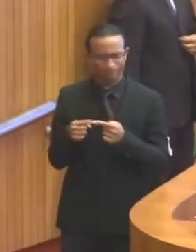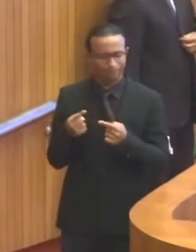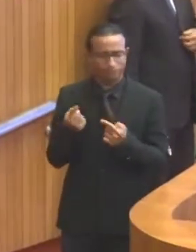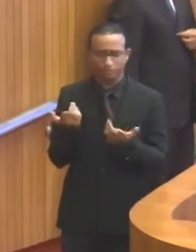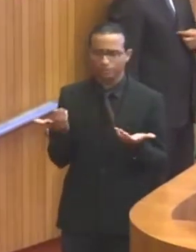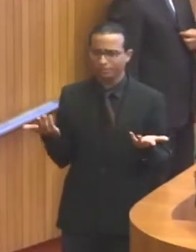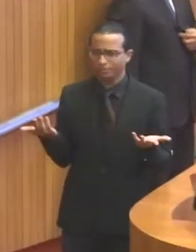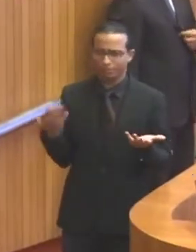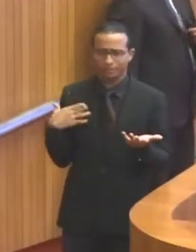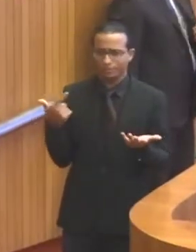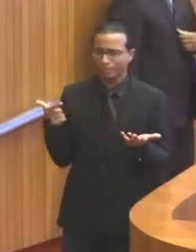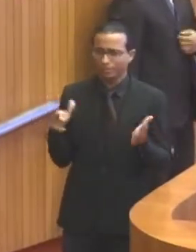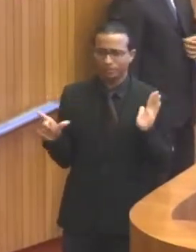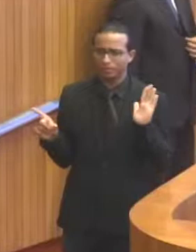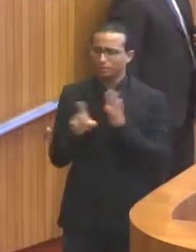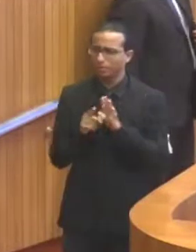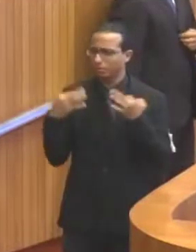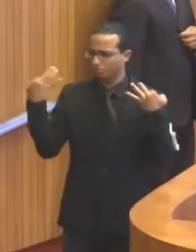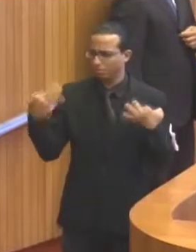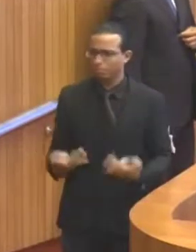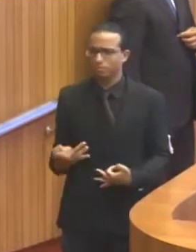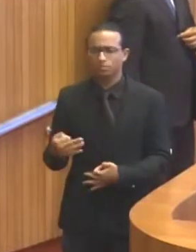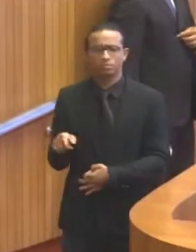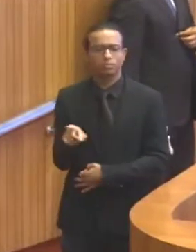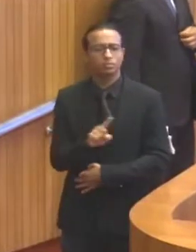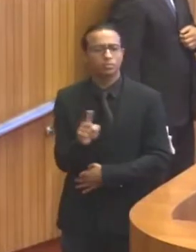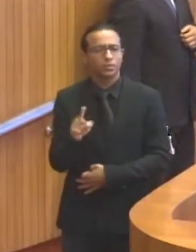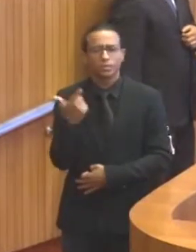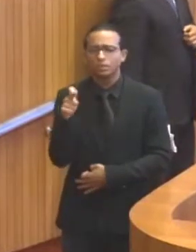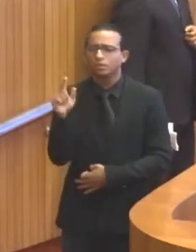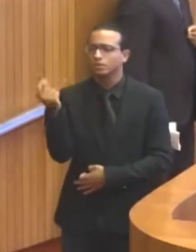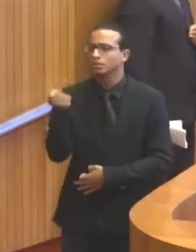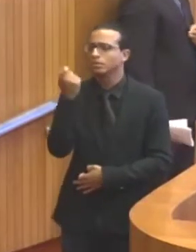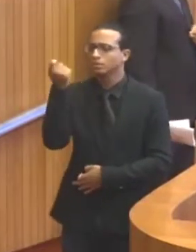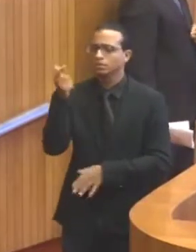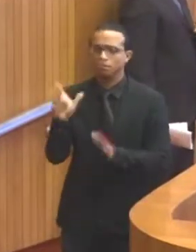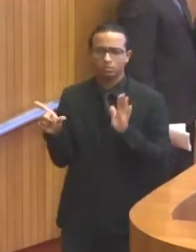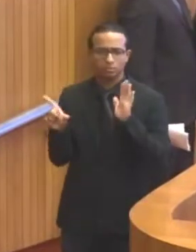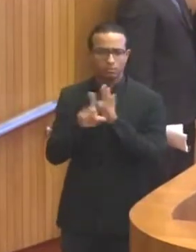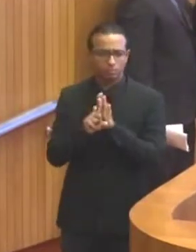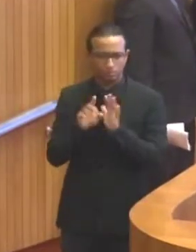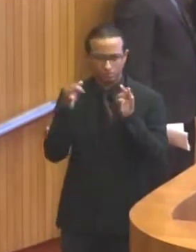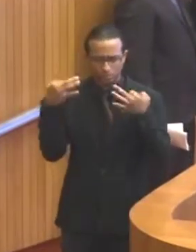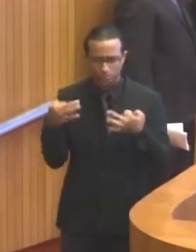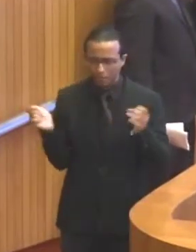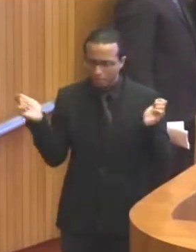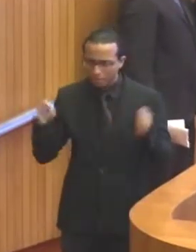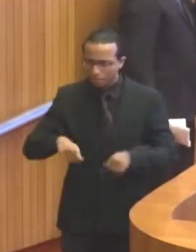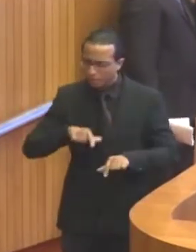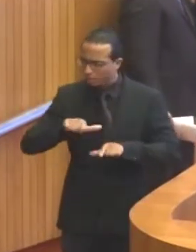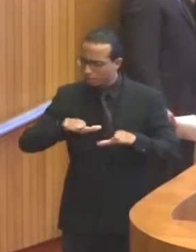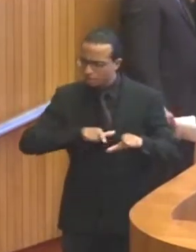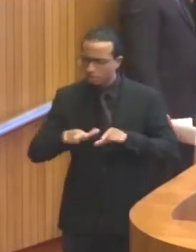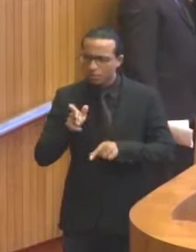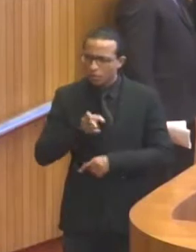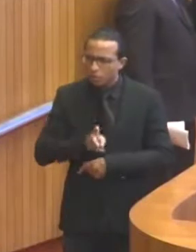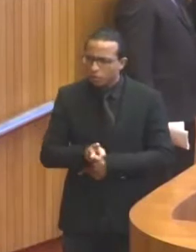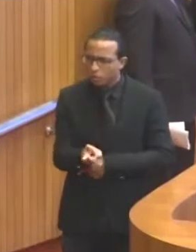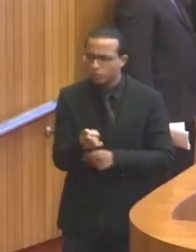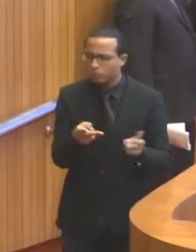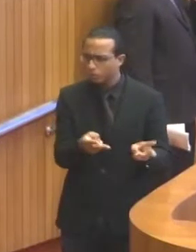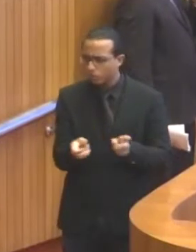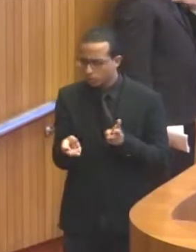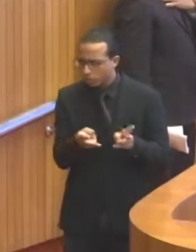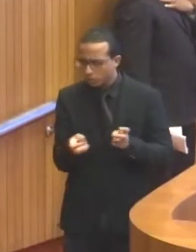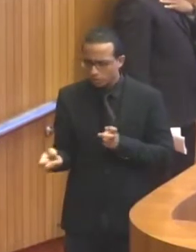descoberta, sem nenhum amparo legal para continuar funcionando ou extraindo areia.